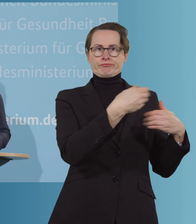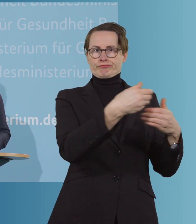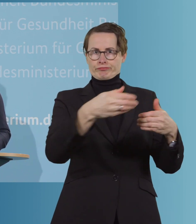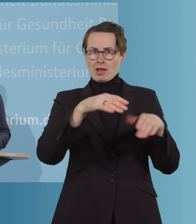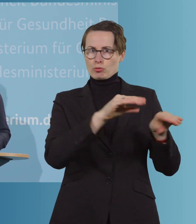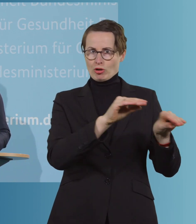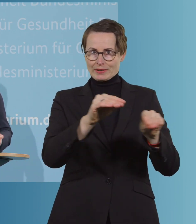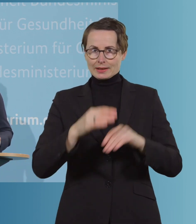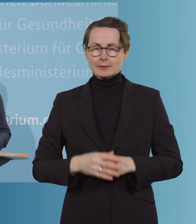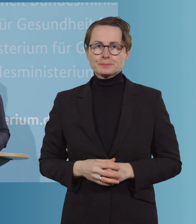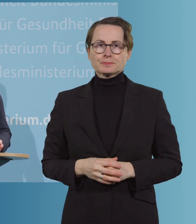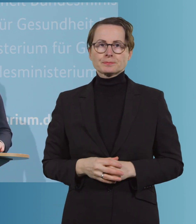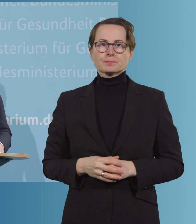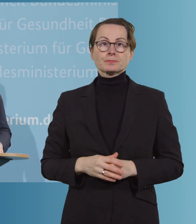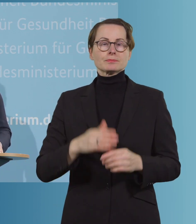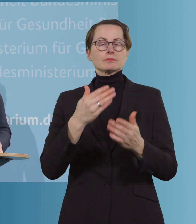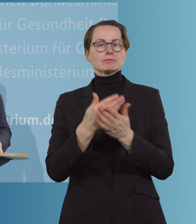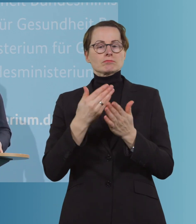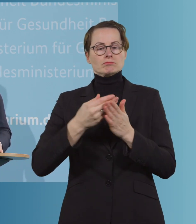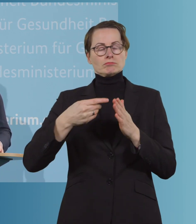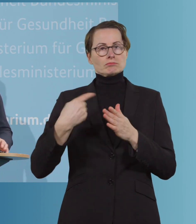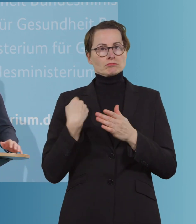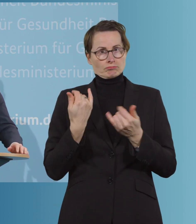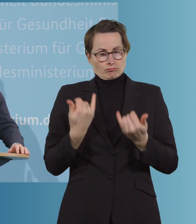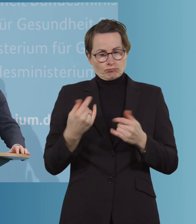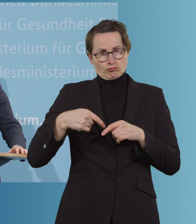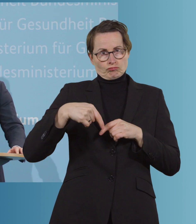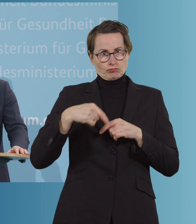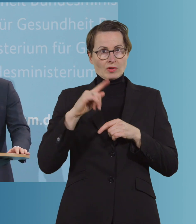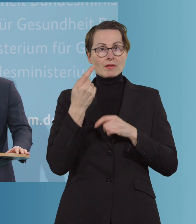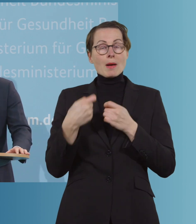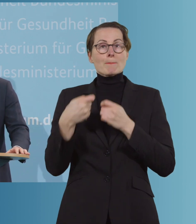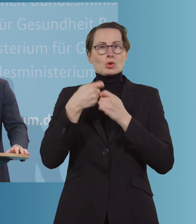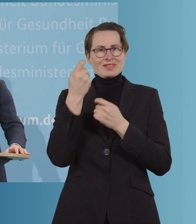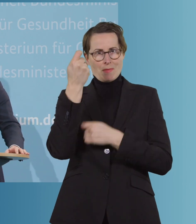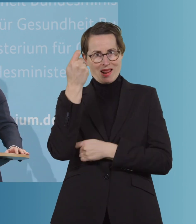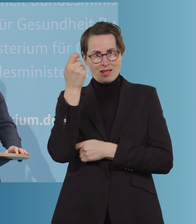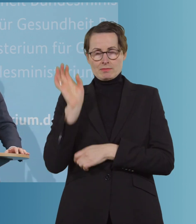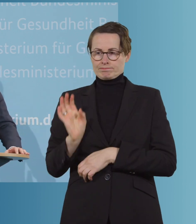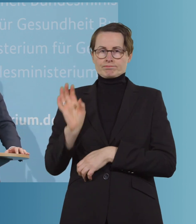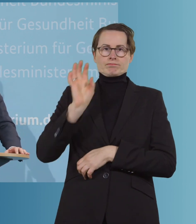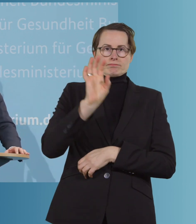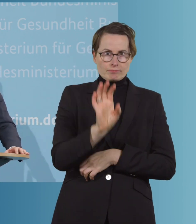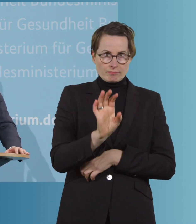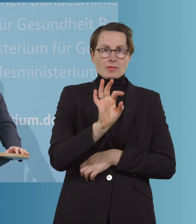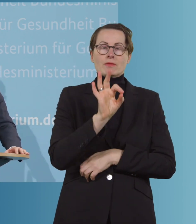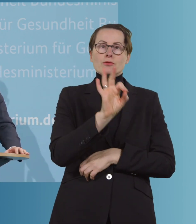verdanken. Deshalb stellen wir erneut aus Bundesmitteln Mittel zur Verfügung für eine Prämie, diesmal